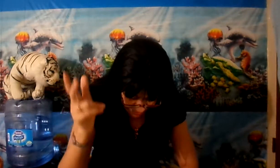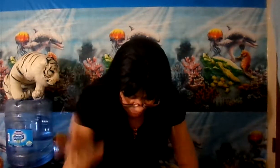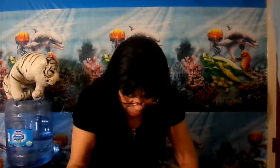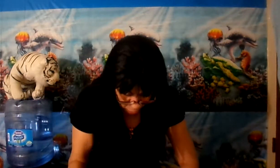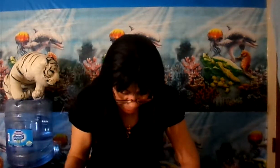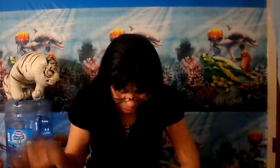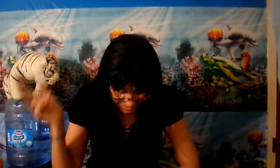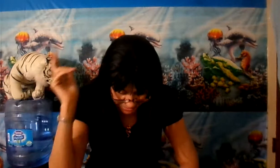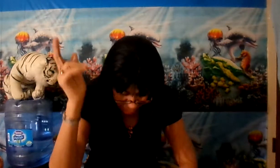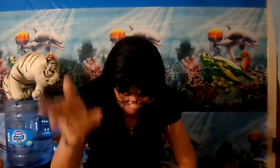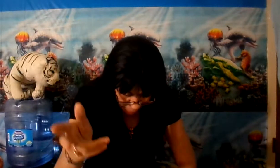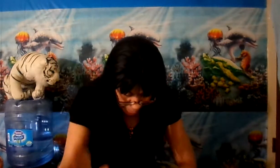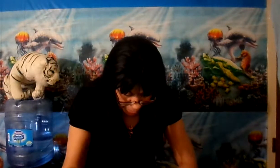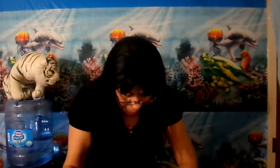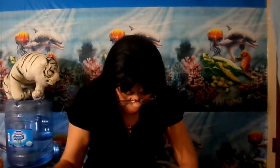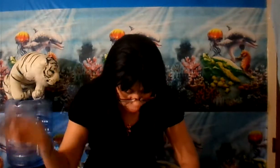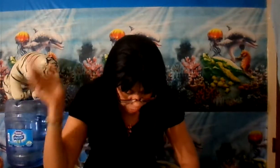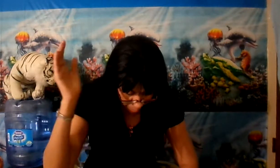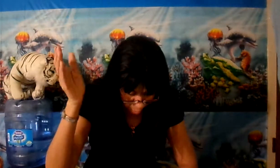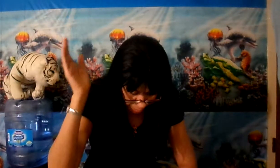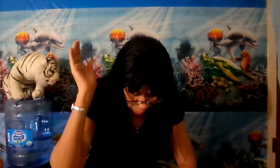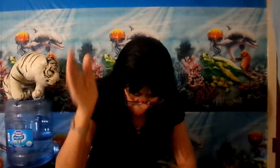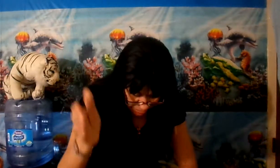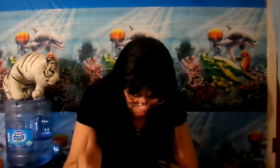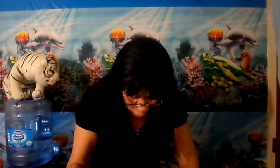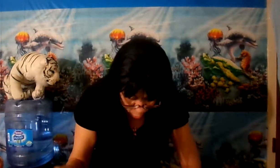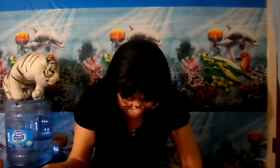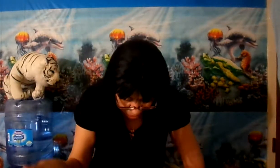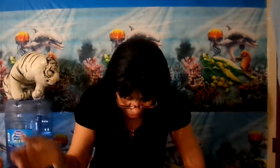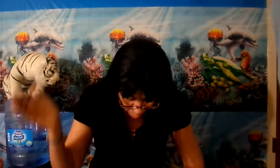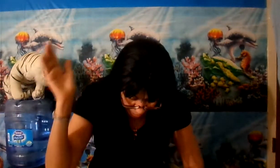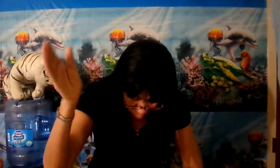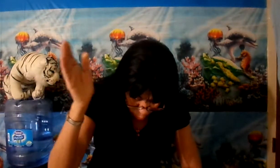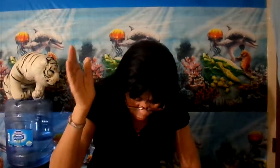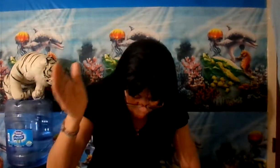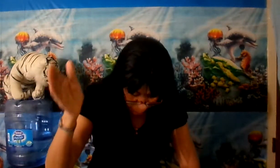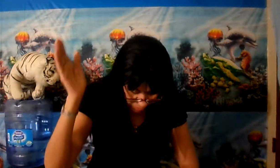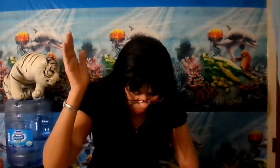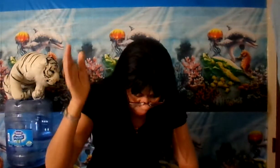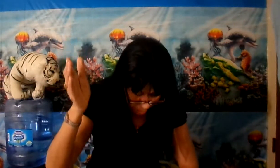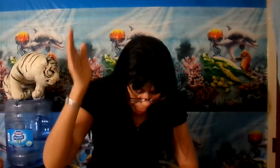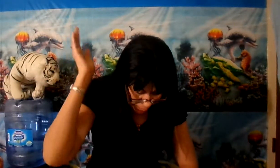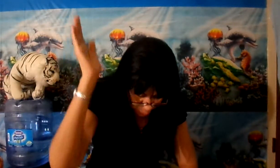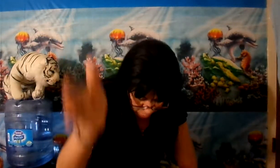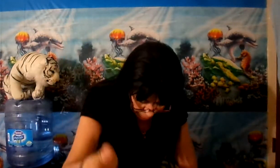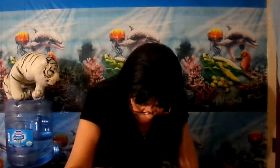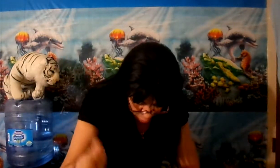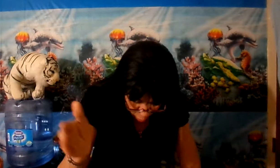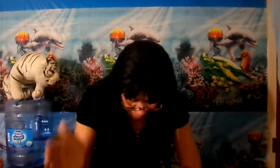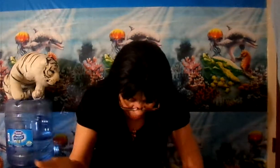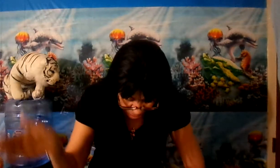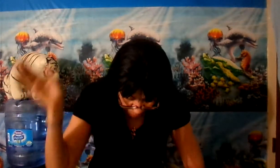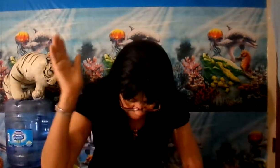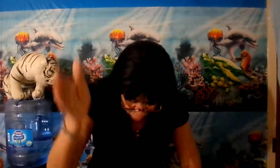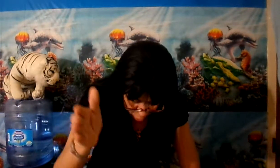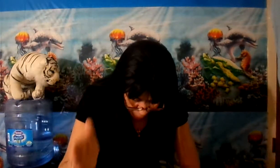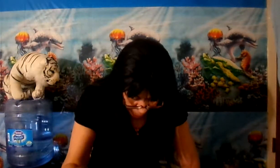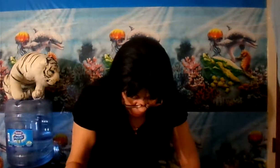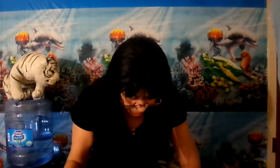esto? Génesis 6.9. Encontramos la contestación. Noé era un varón justo, perfecto en su generación. Noé andaba con Dios. Este